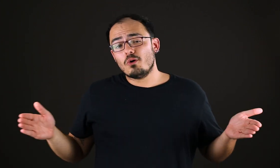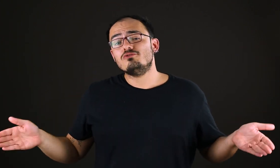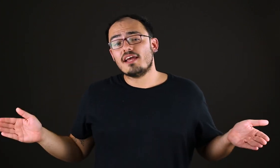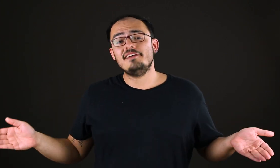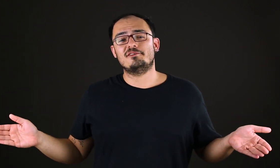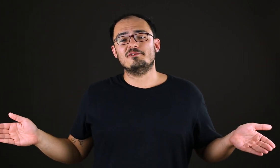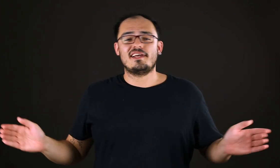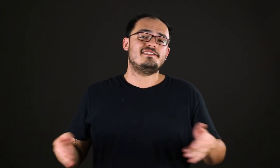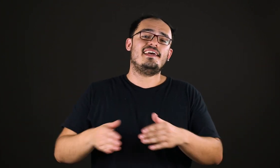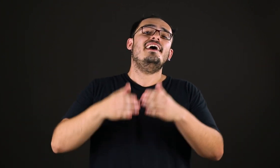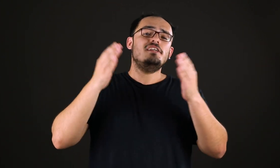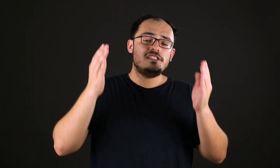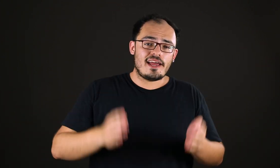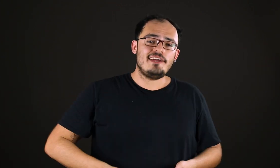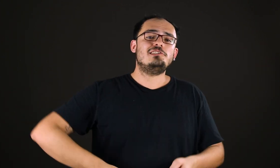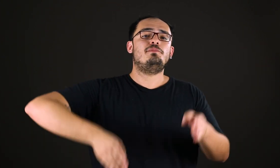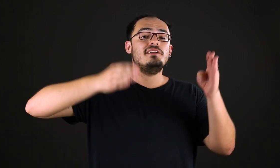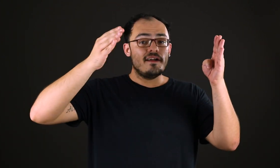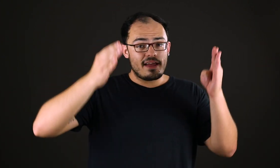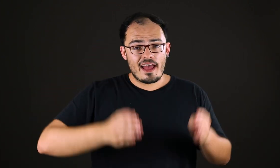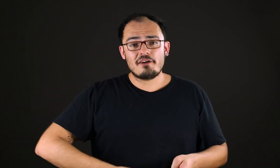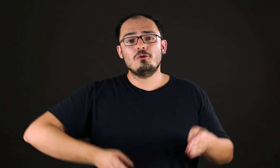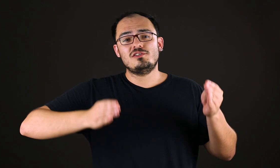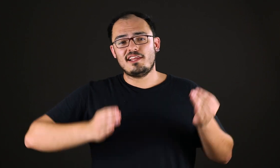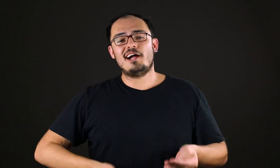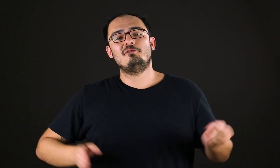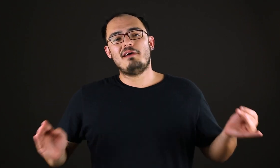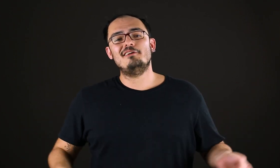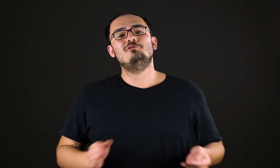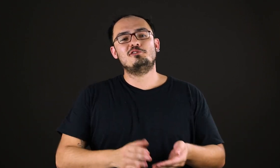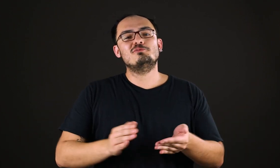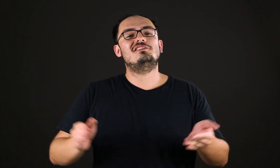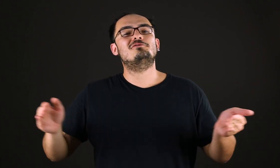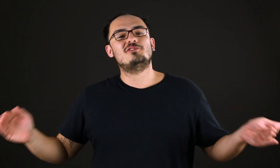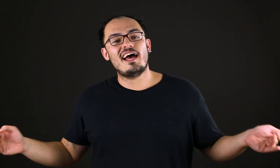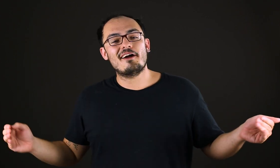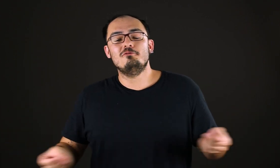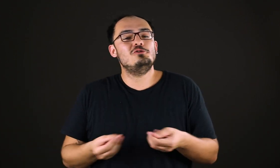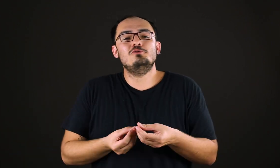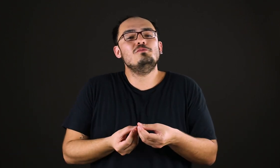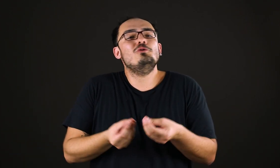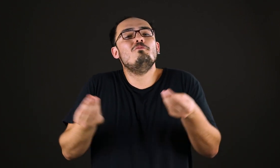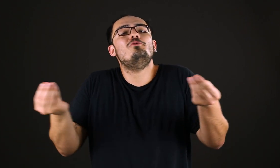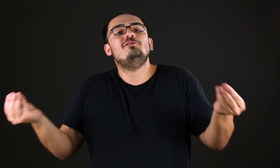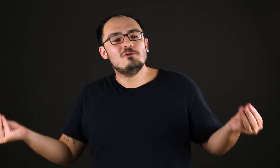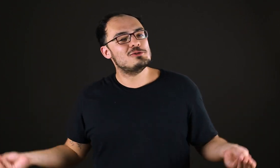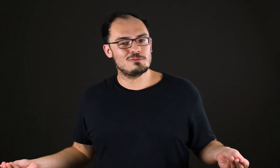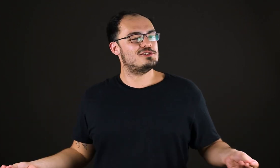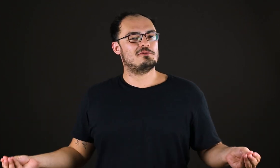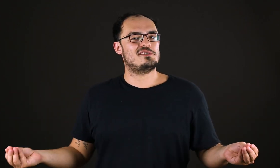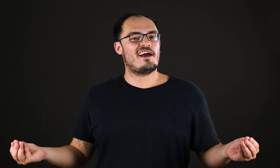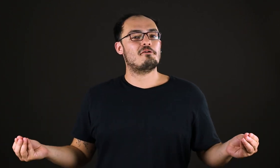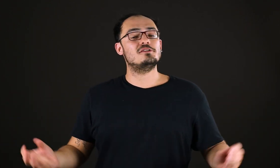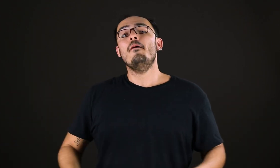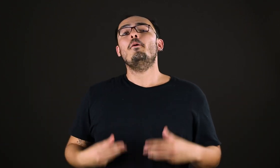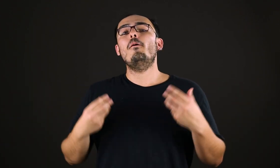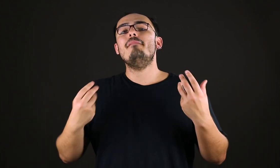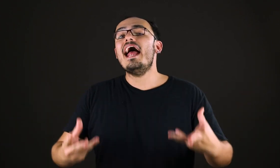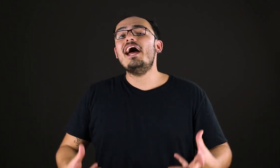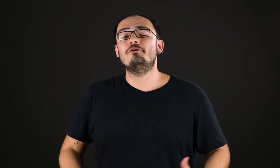consensos. Quer dizer, Shakespeare é considerado belo nos últimos cinco séculos, e o mundo mudou muito nos últimos cinco séculos. Homero,